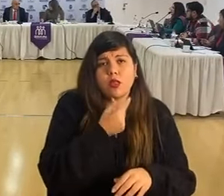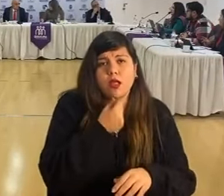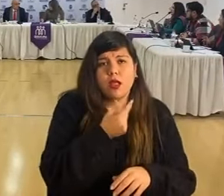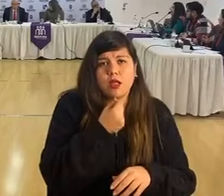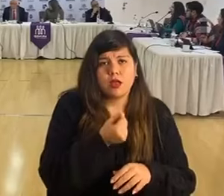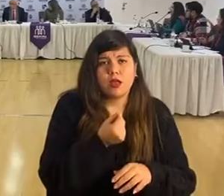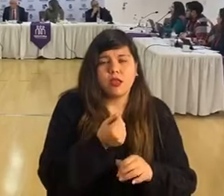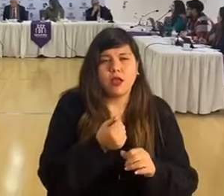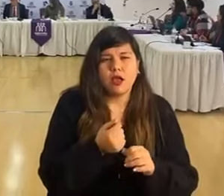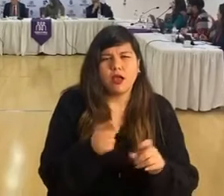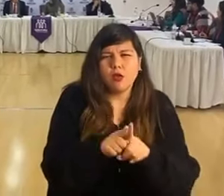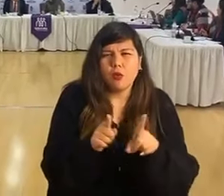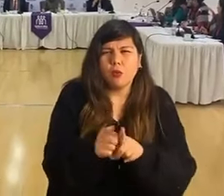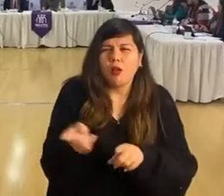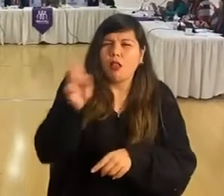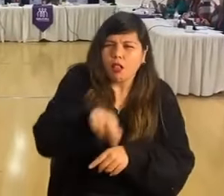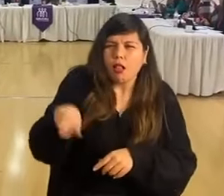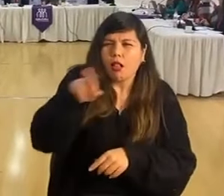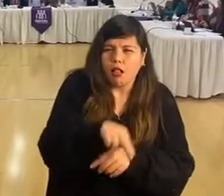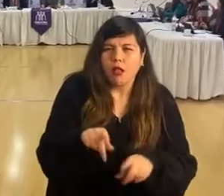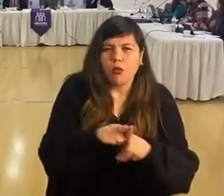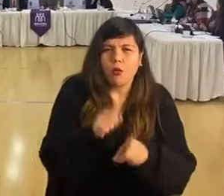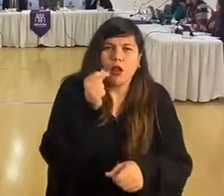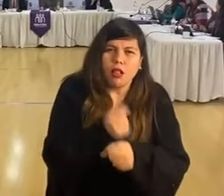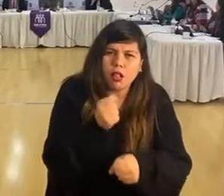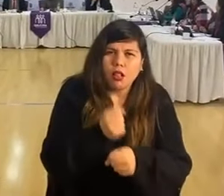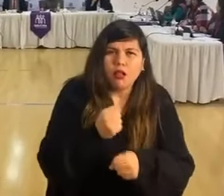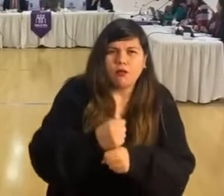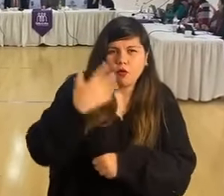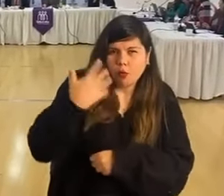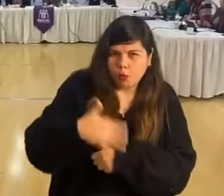puede sonar redundante, pero creo que es importante el trabajo.